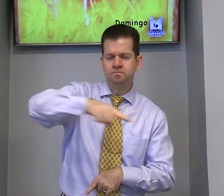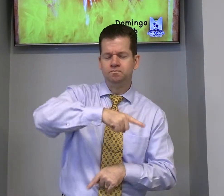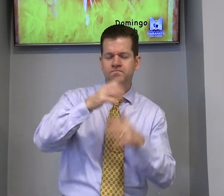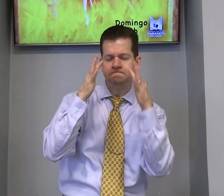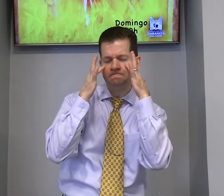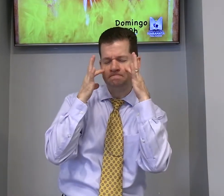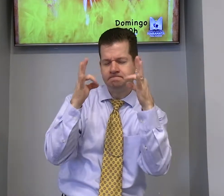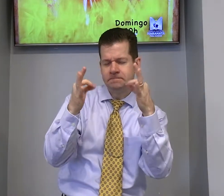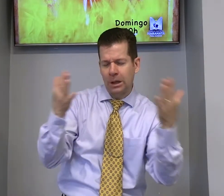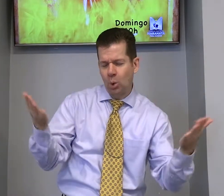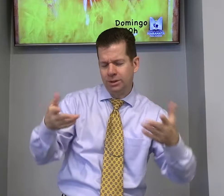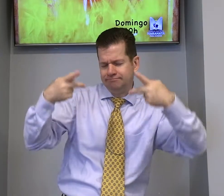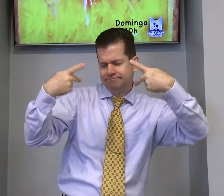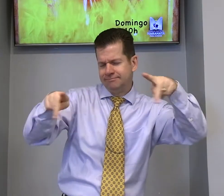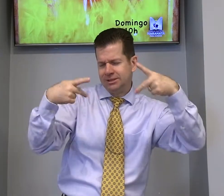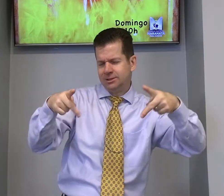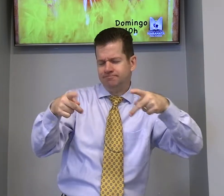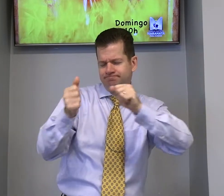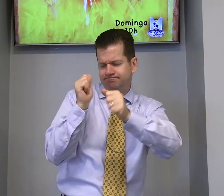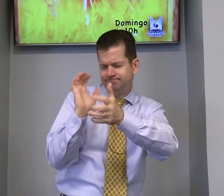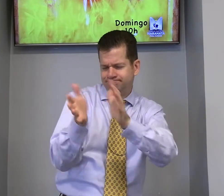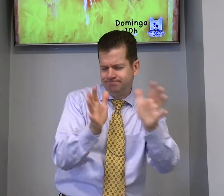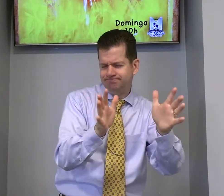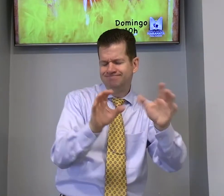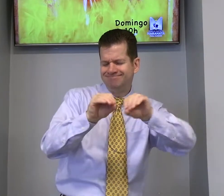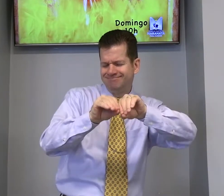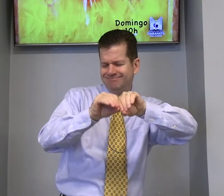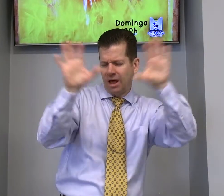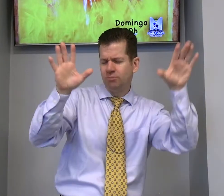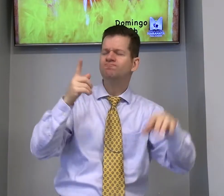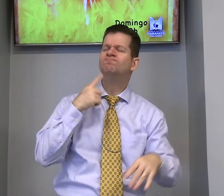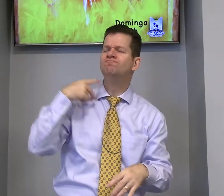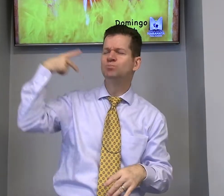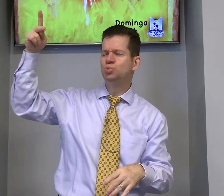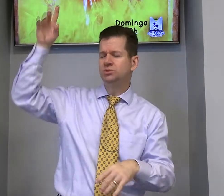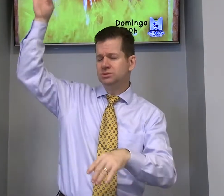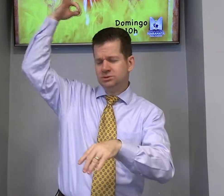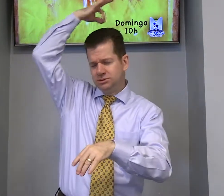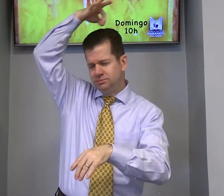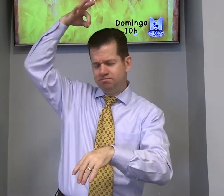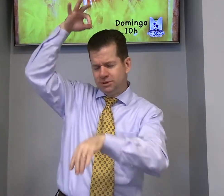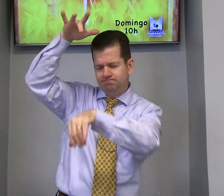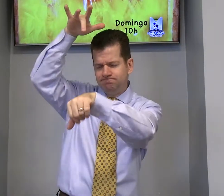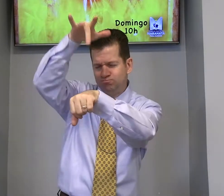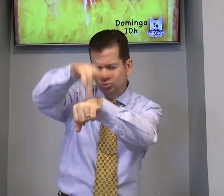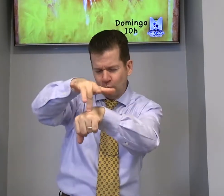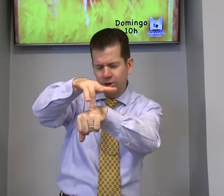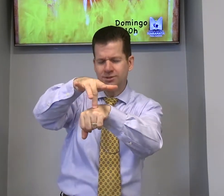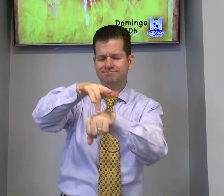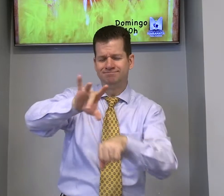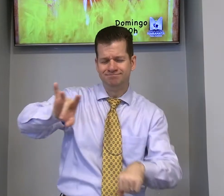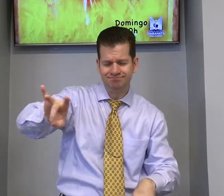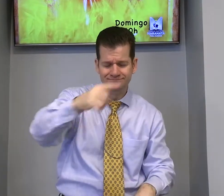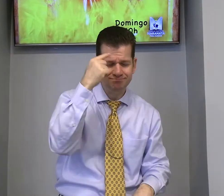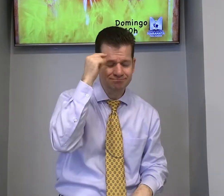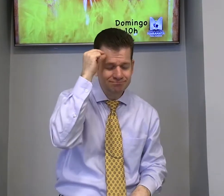ajuda-nos a prestar atenção na pregação, ajuda com livras claras para todo mundo